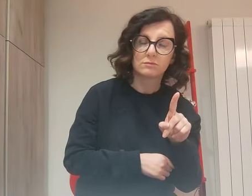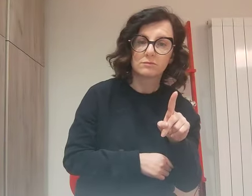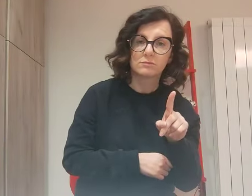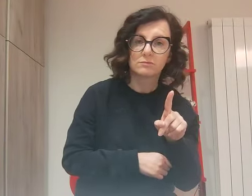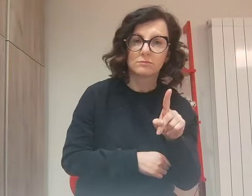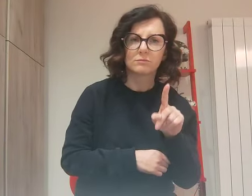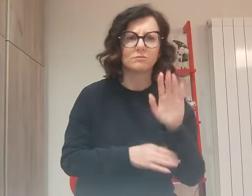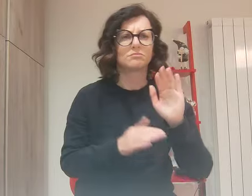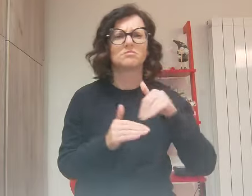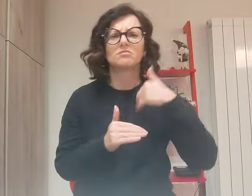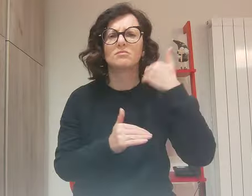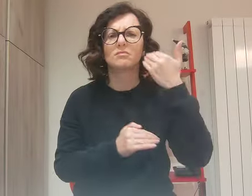viene dal maligno